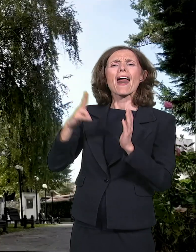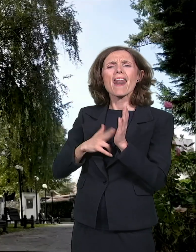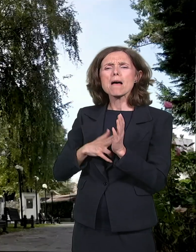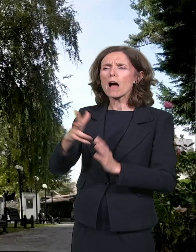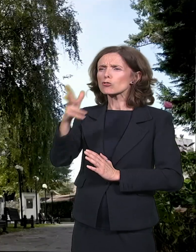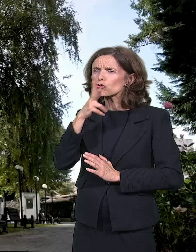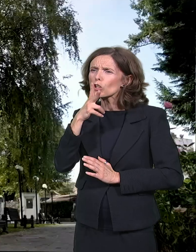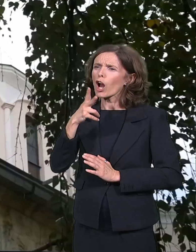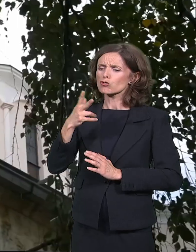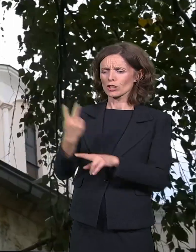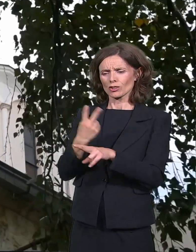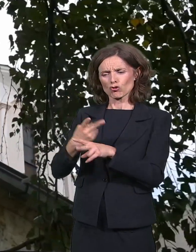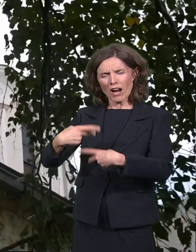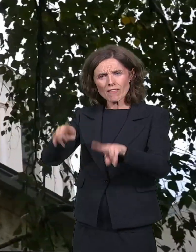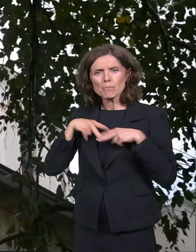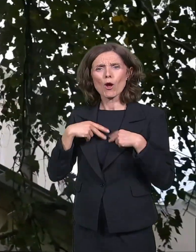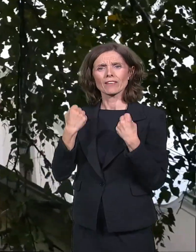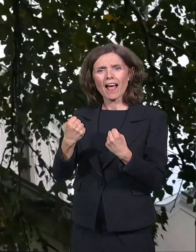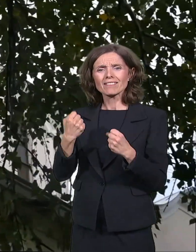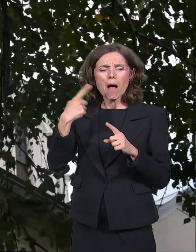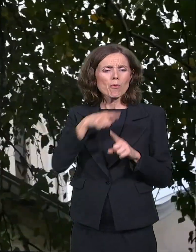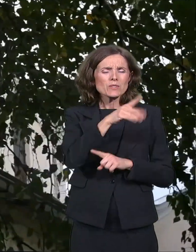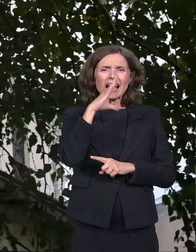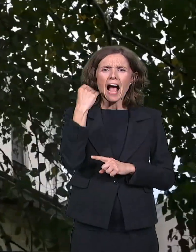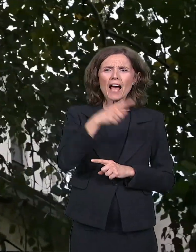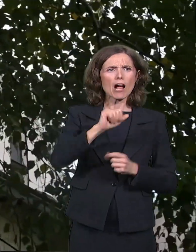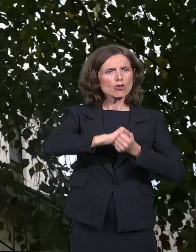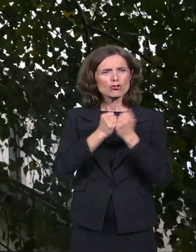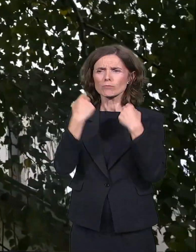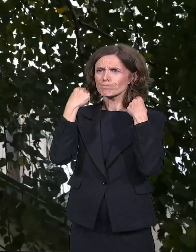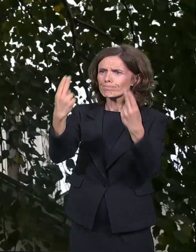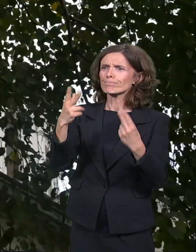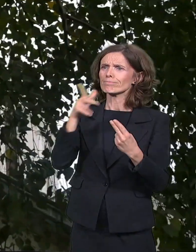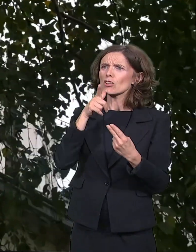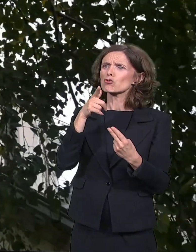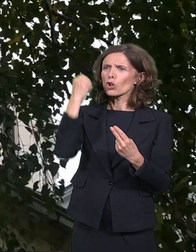i srpske revolucije, Karadžordjeve i Karadžordjevog ustana.